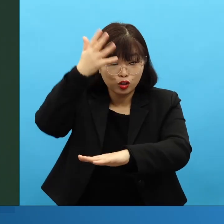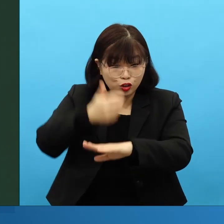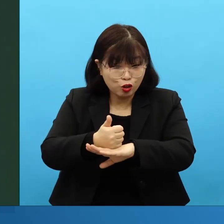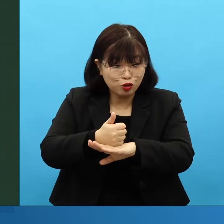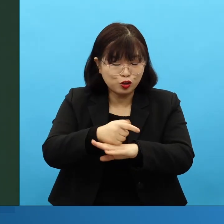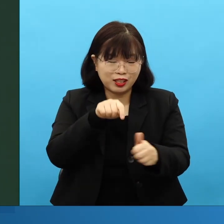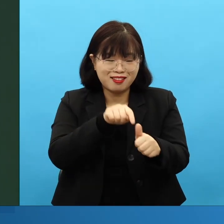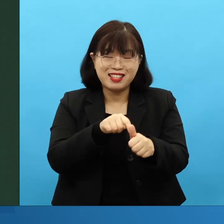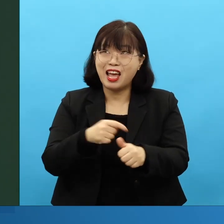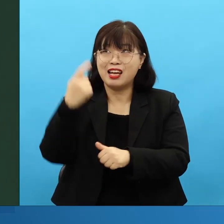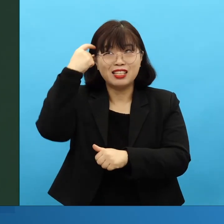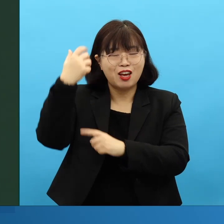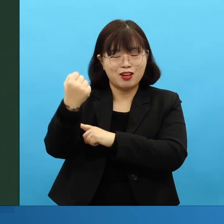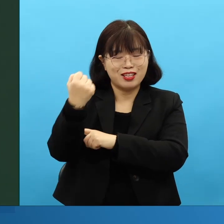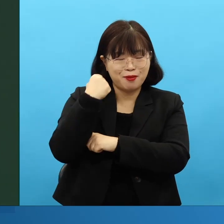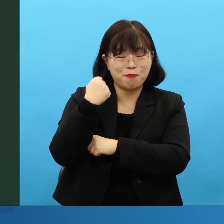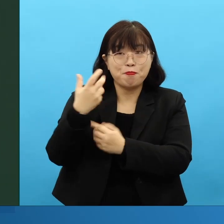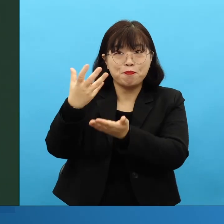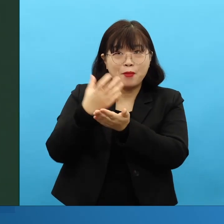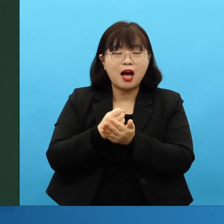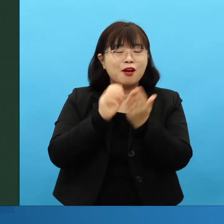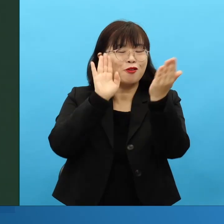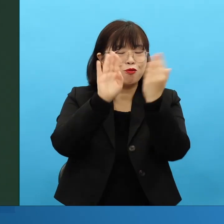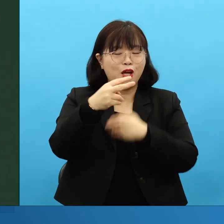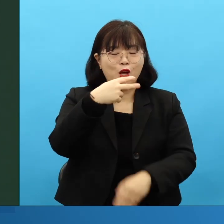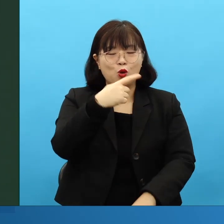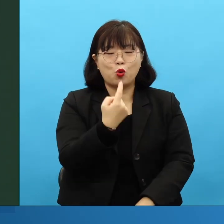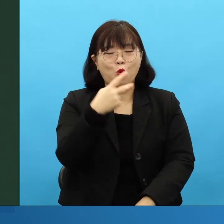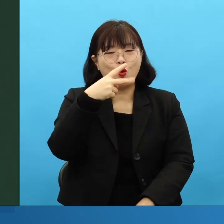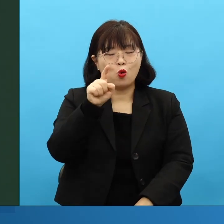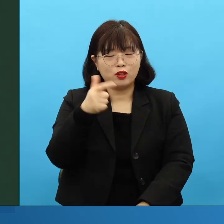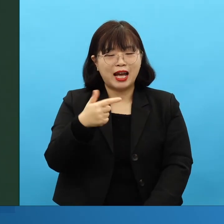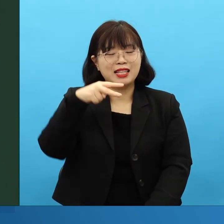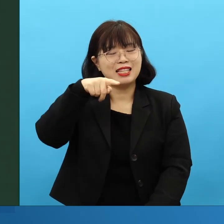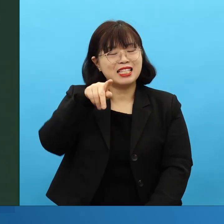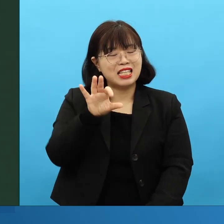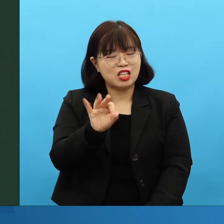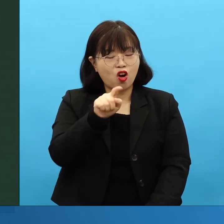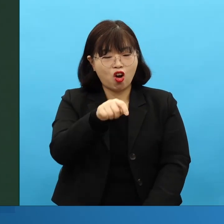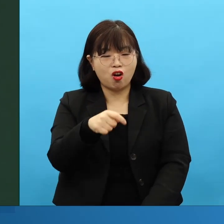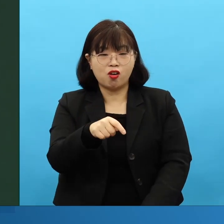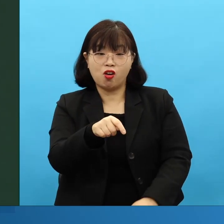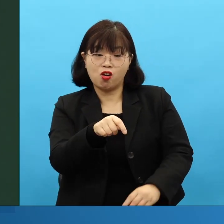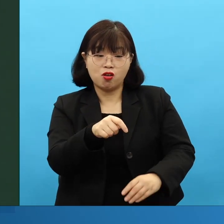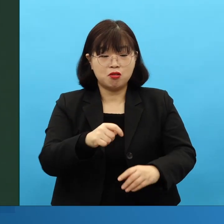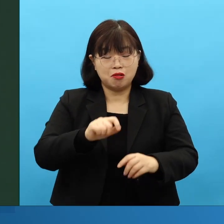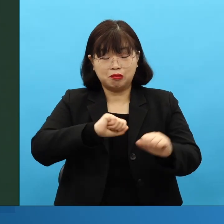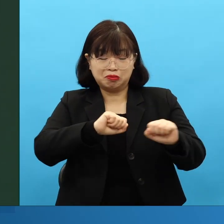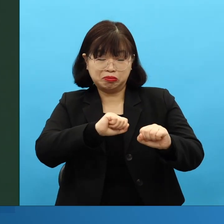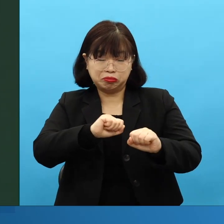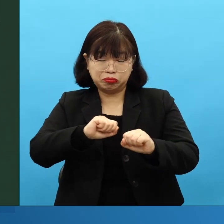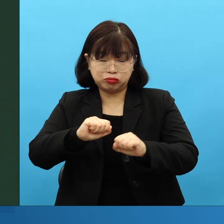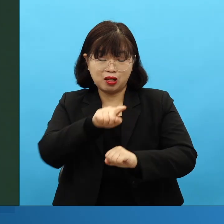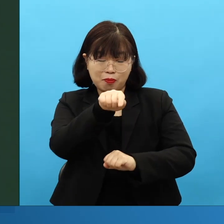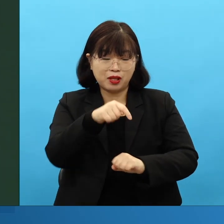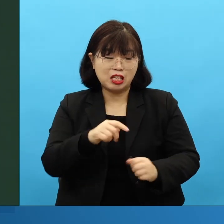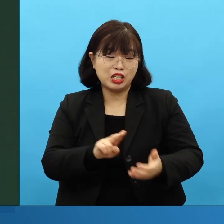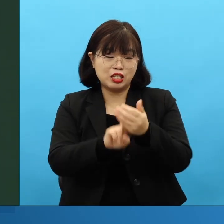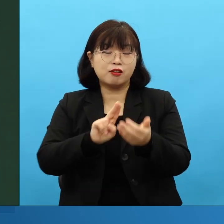그렇죠? 그래서 이제, 집회를 마무리하면서요. 여러분이 기도에 대한, 우리 유아유치에 대한 기도에 대한,